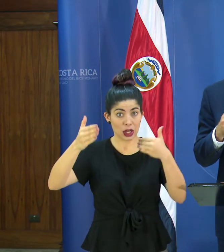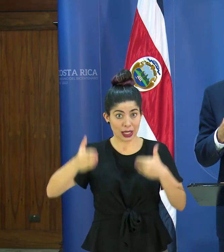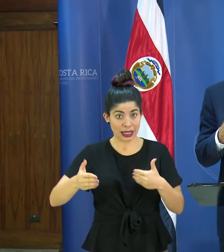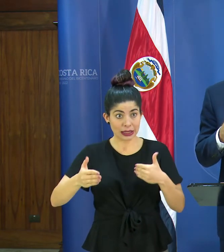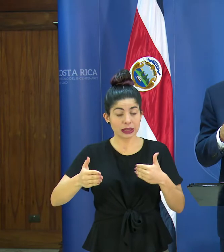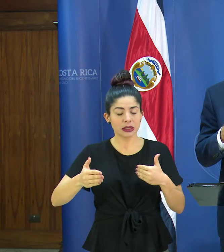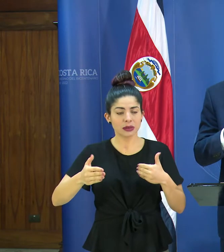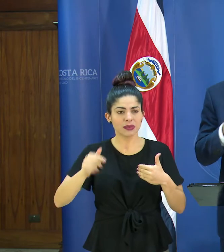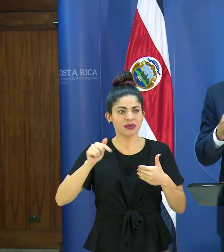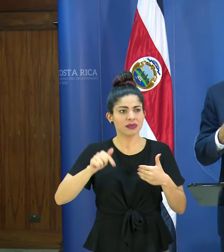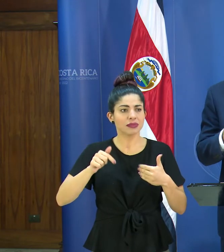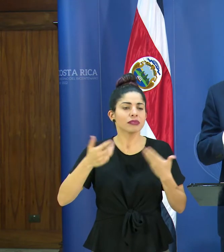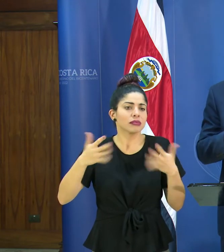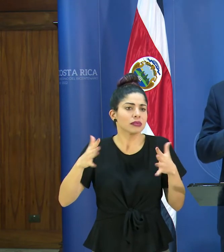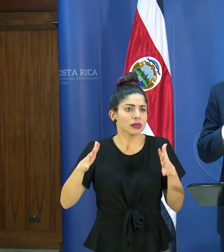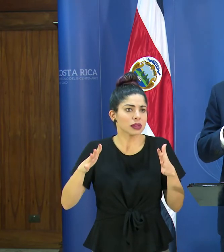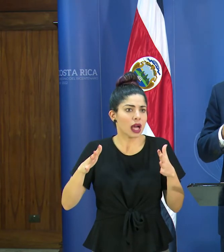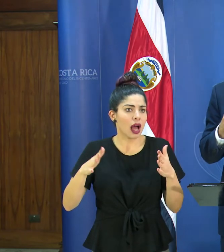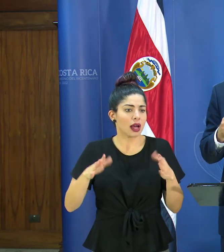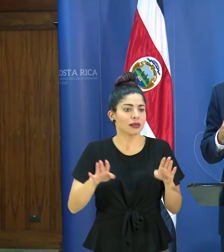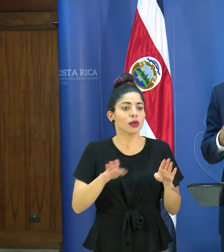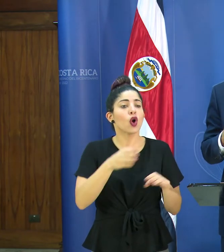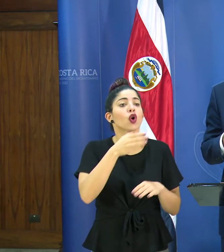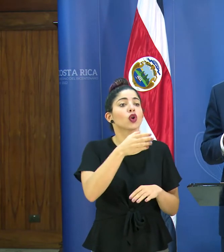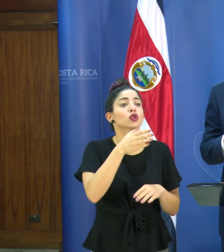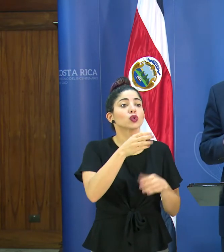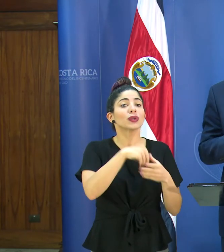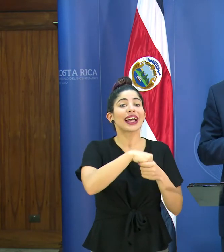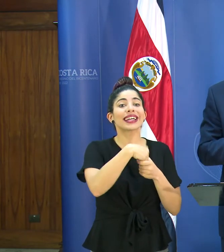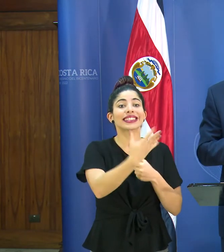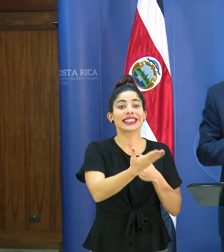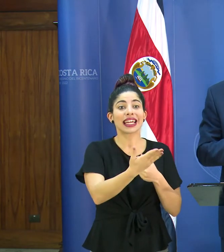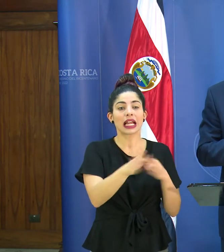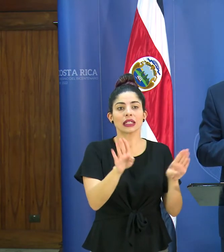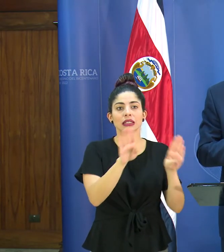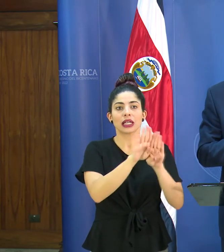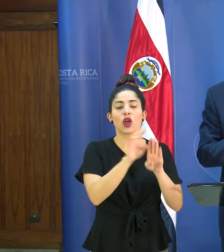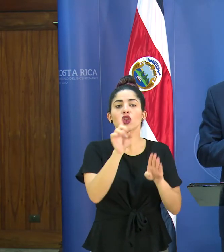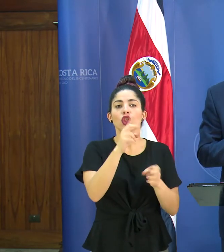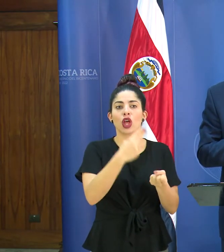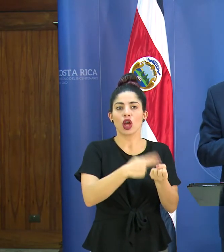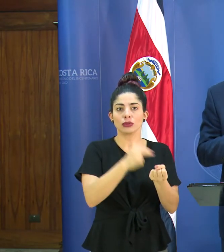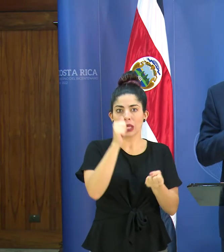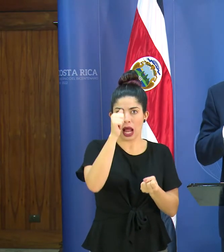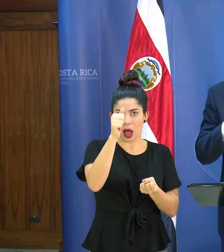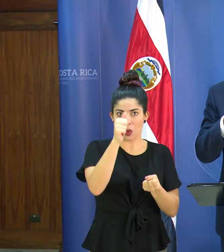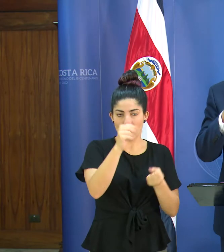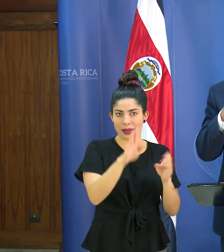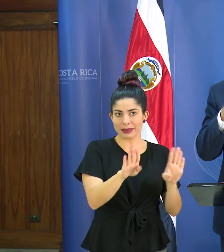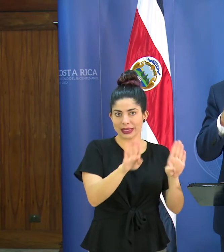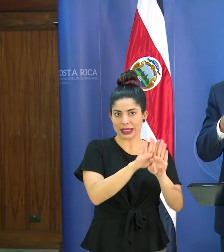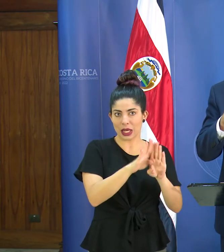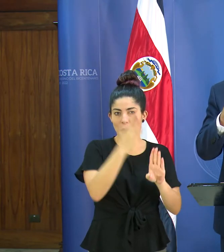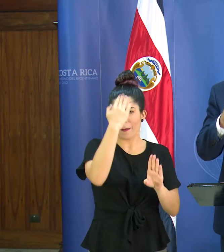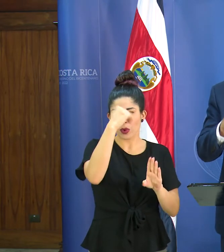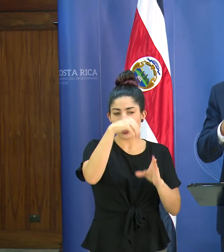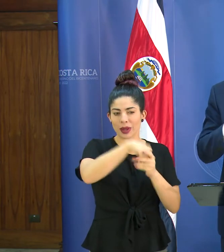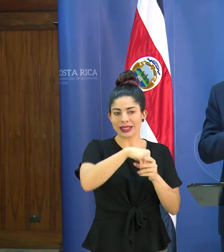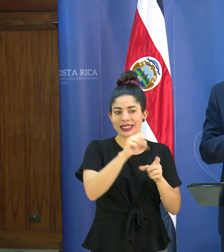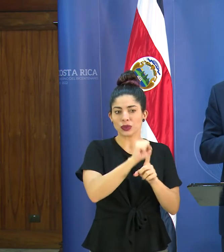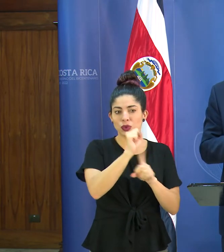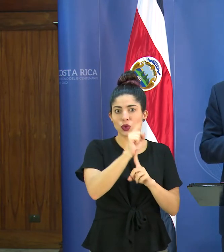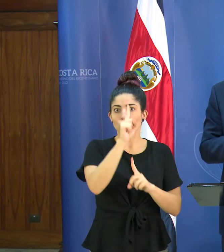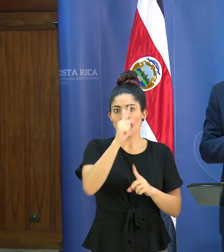vamos a, bueno, ya se cerró la consulta externa en el hospital de Alajuela por una situación de un